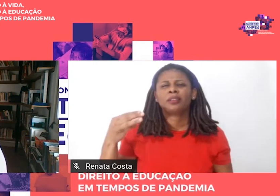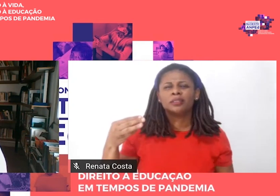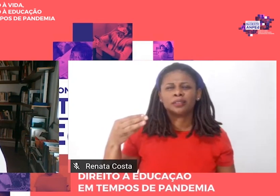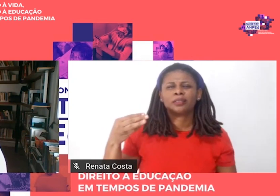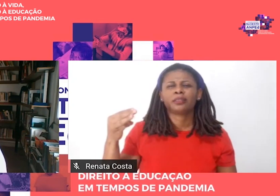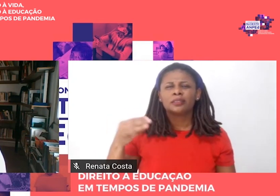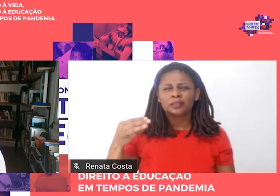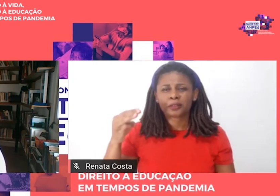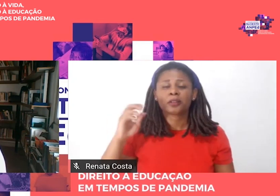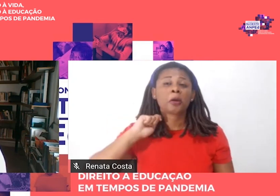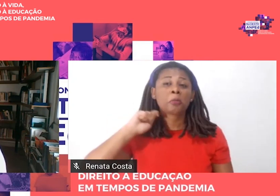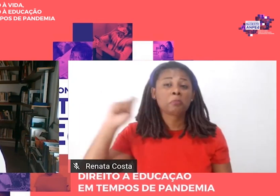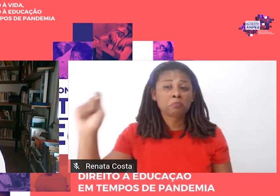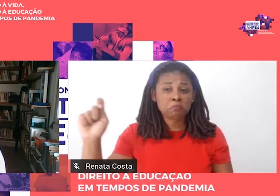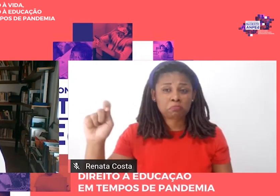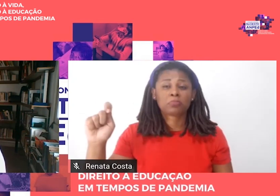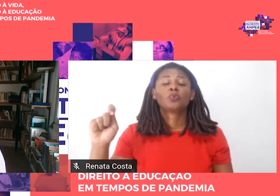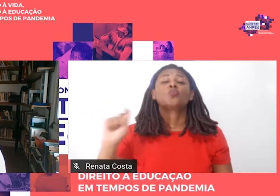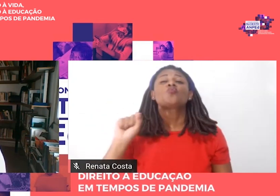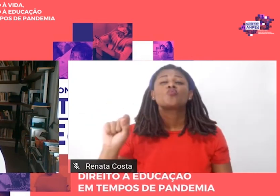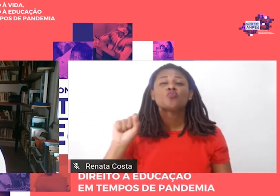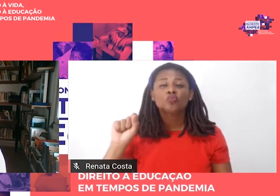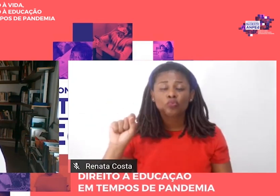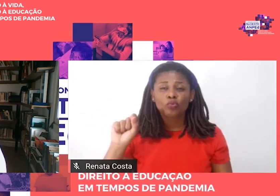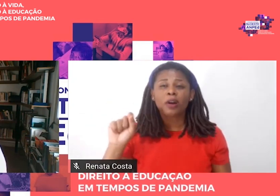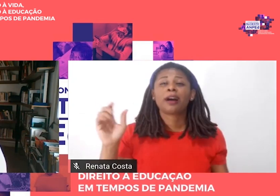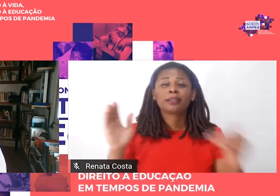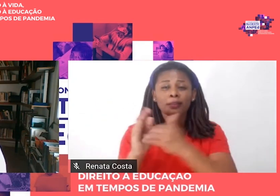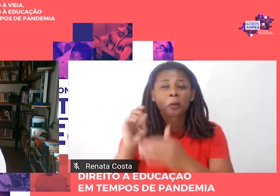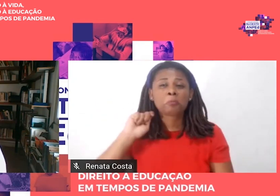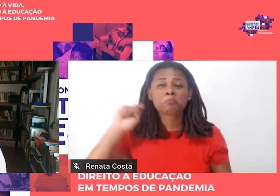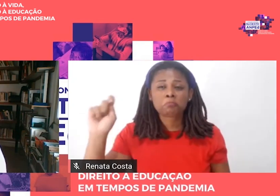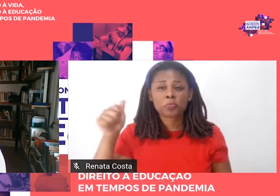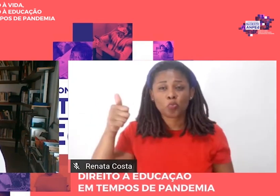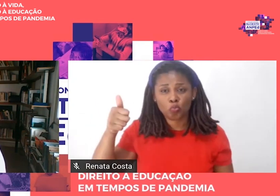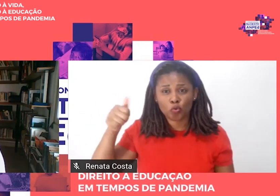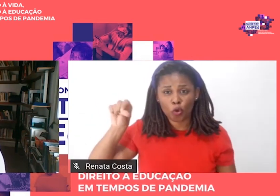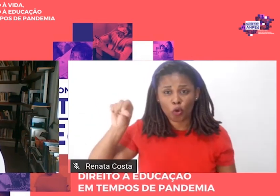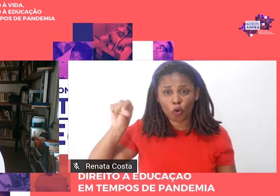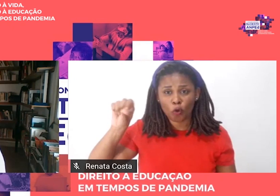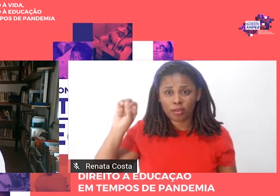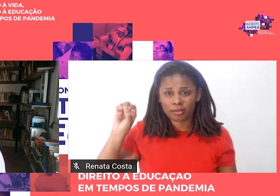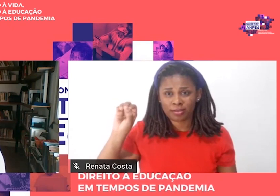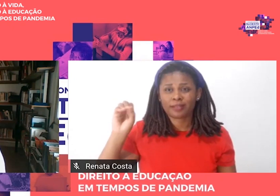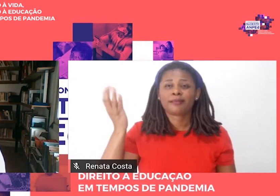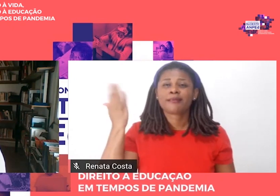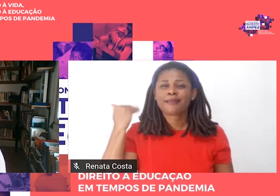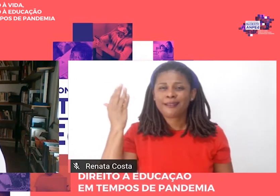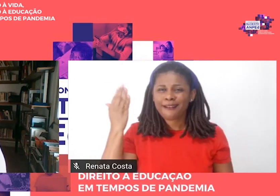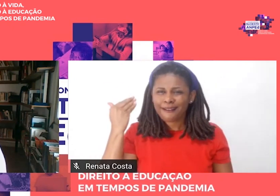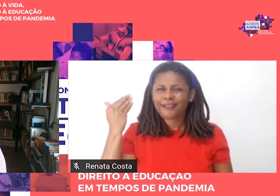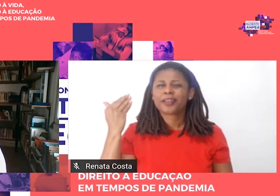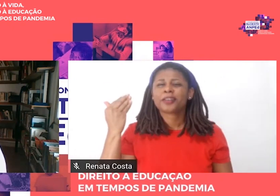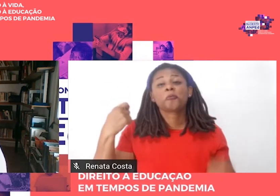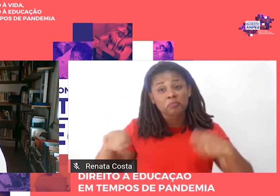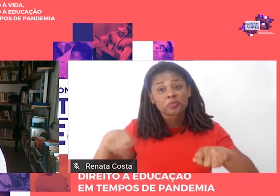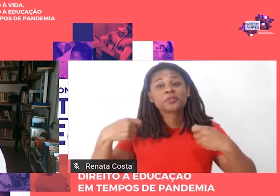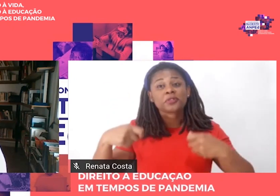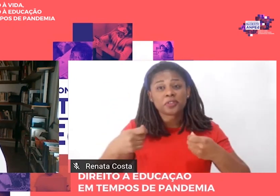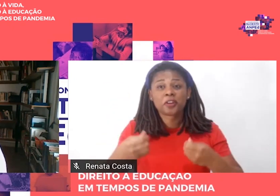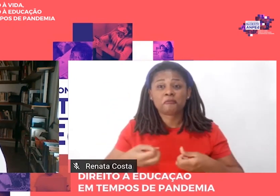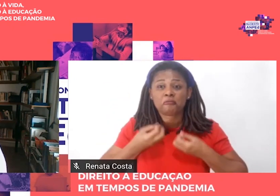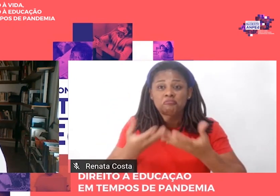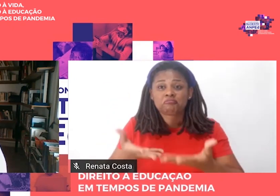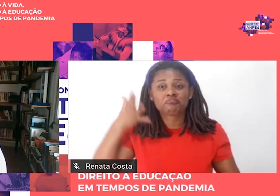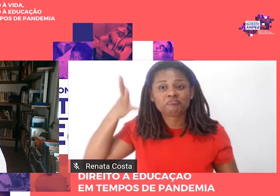entendia que eram duas coisas inteiramente distintas, fazer uma conferência e escrever um artigo. No primeiro